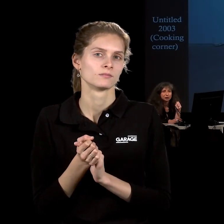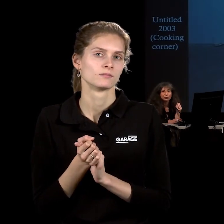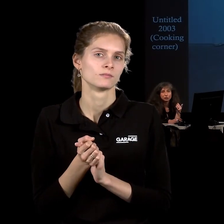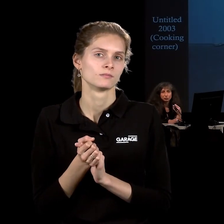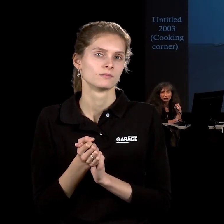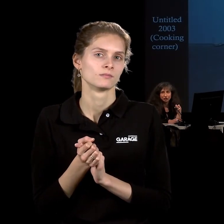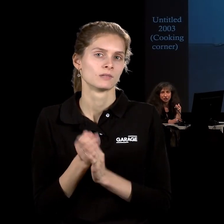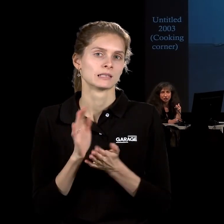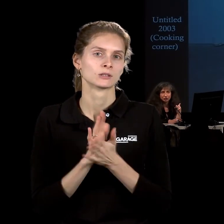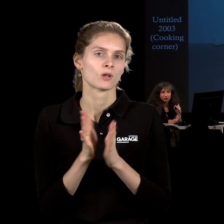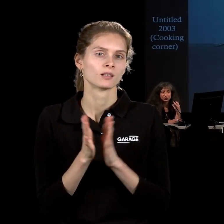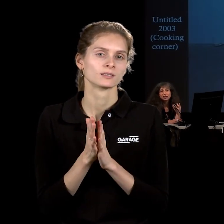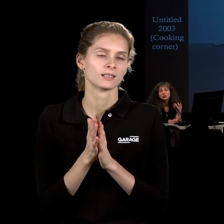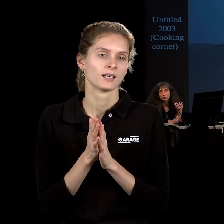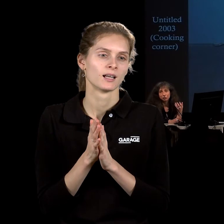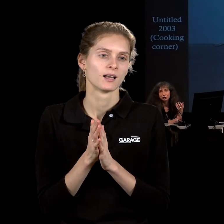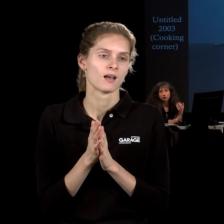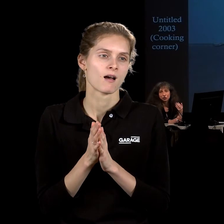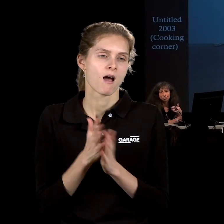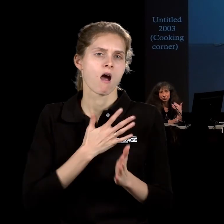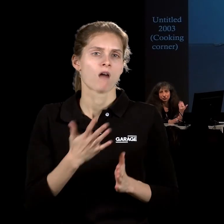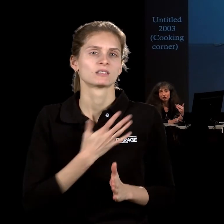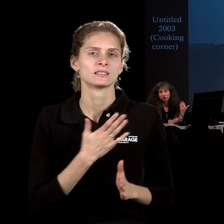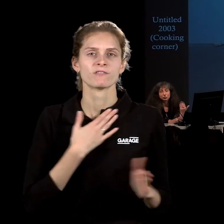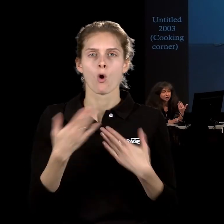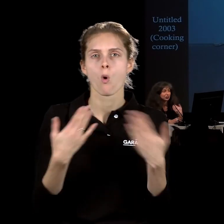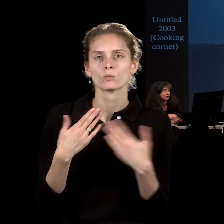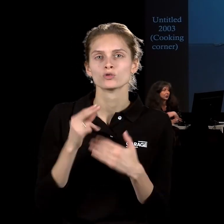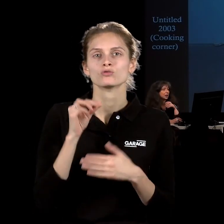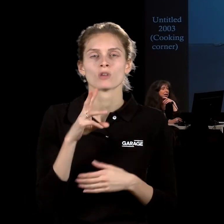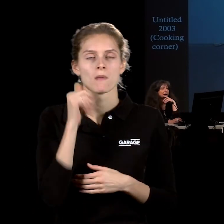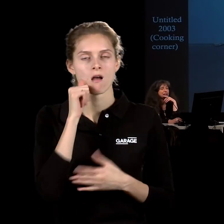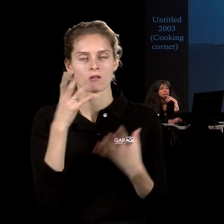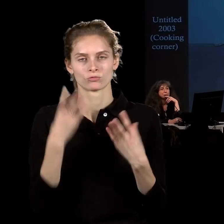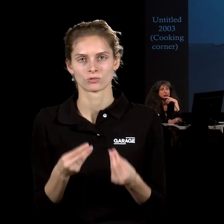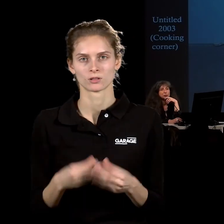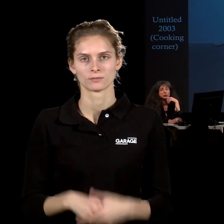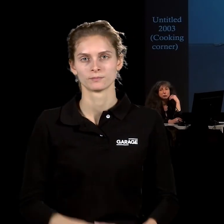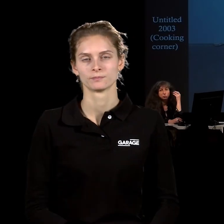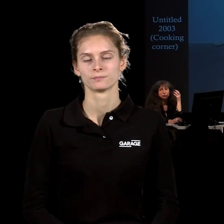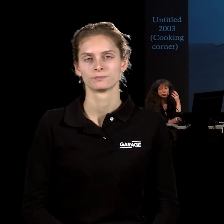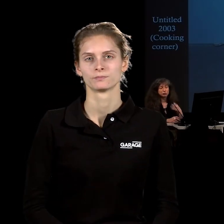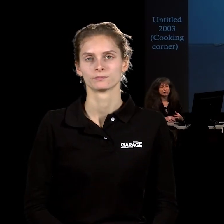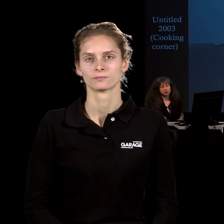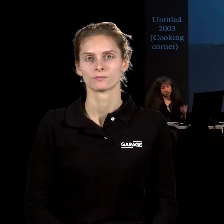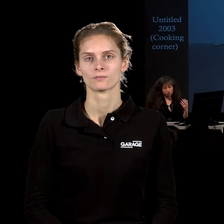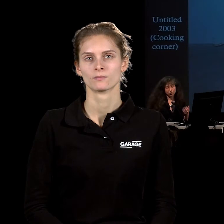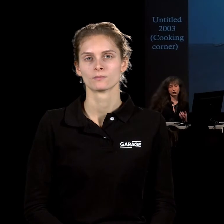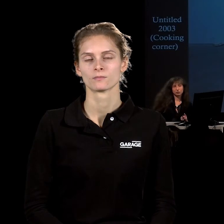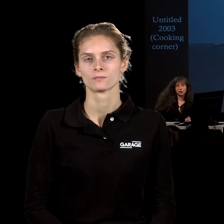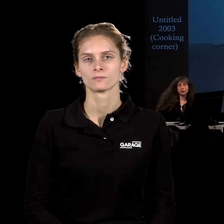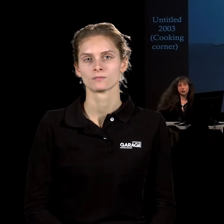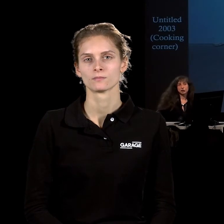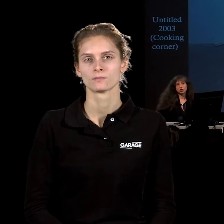не обострённого в смысле, а интенсивного общения, чем наша повседневность. И при этом при всей этой